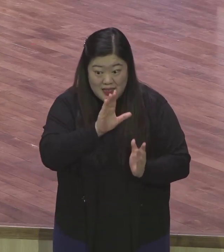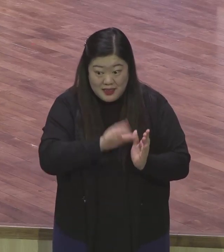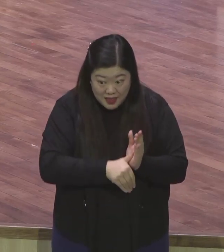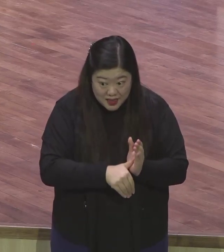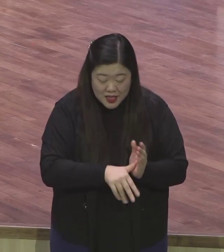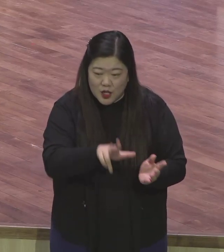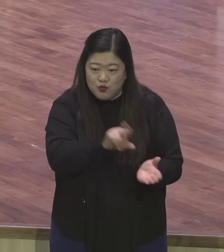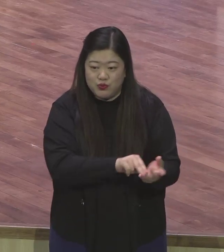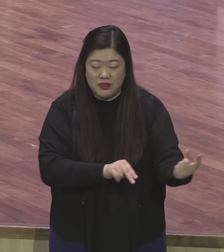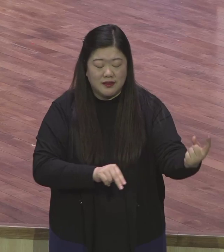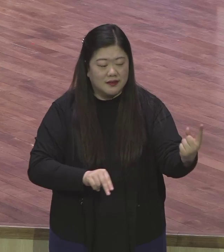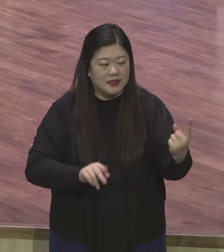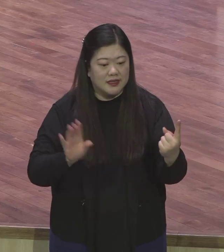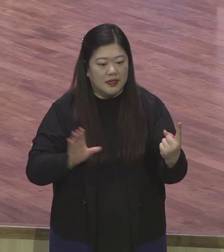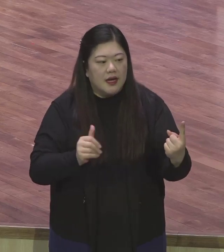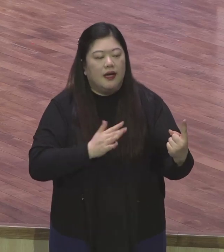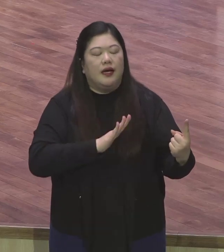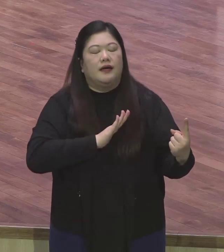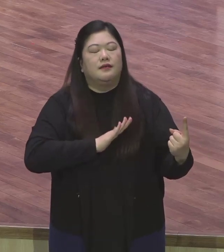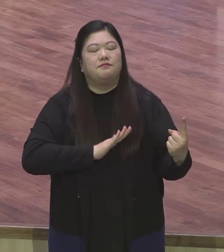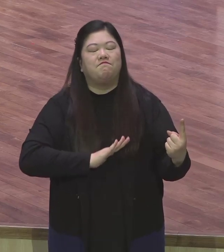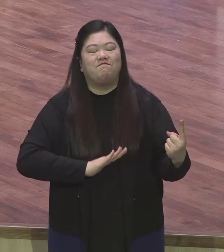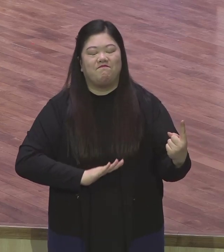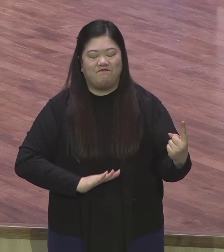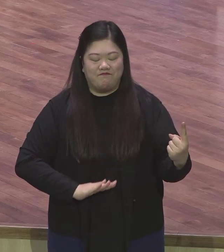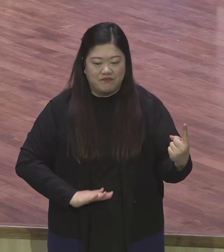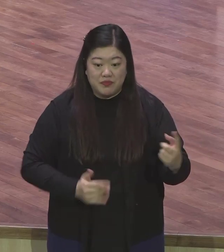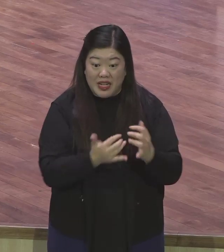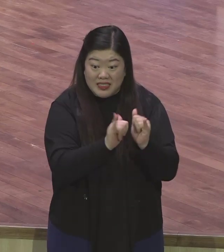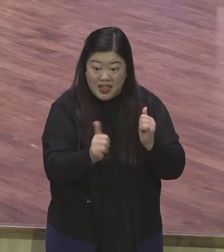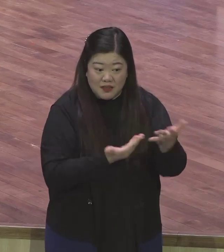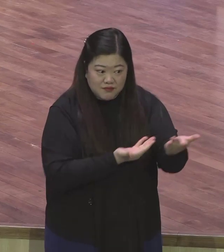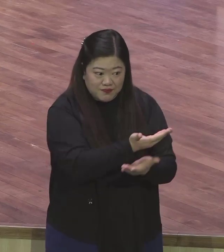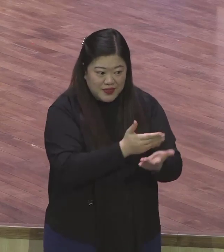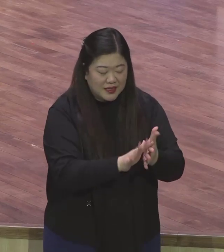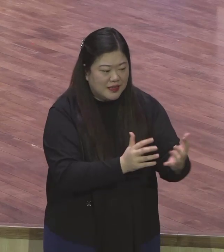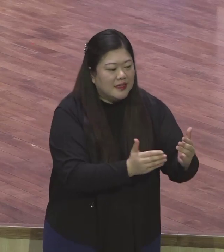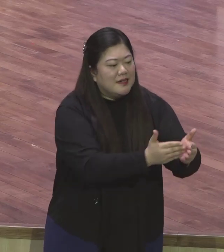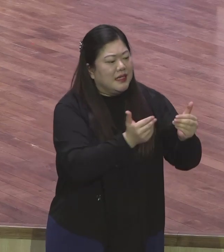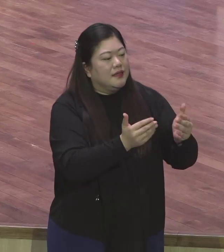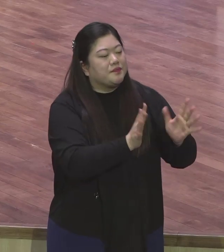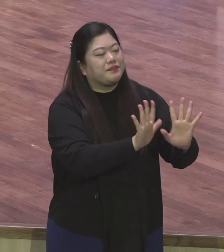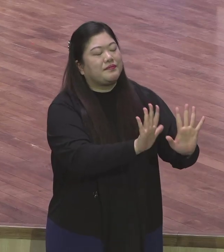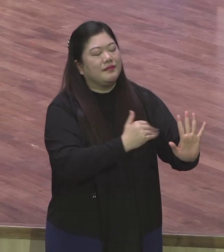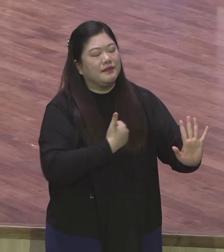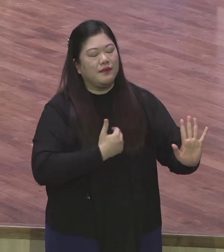속에서 특별히 사람과의 관계 속에서 참 자유할 수 있어요 참 자유